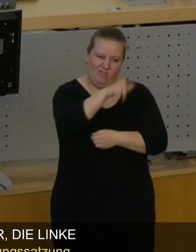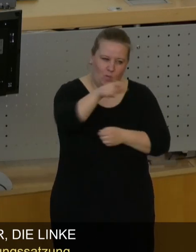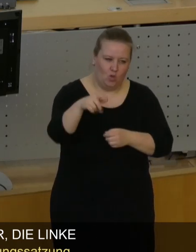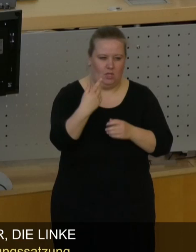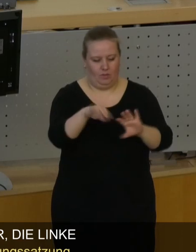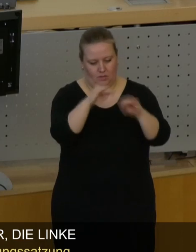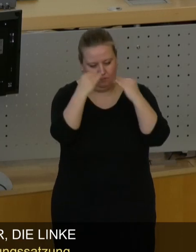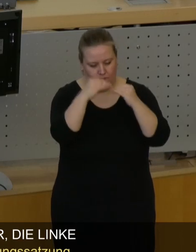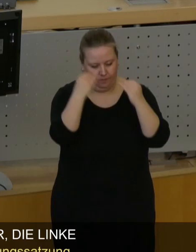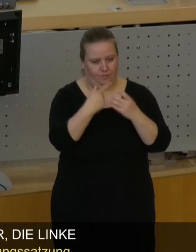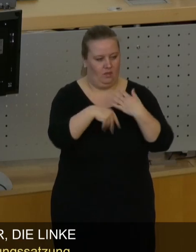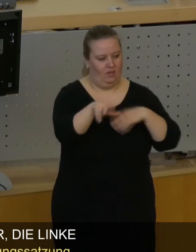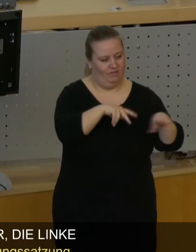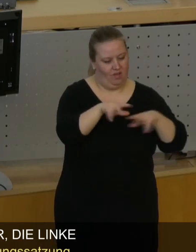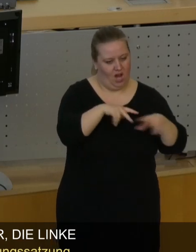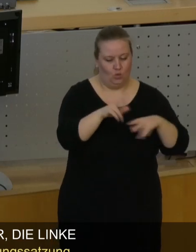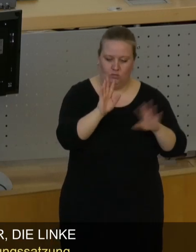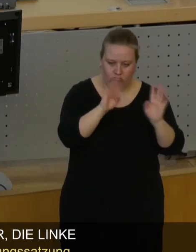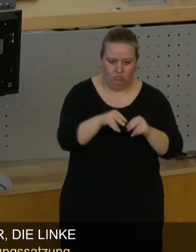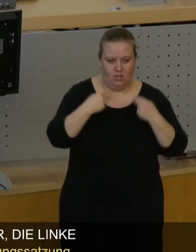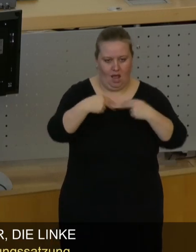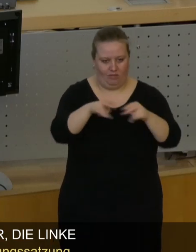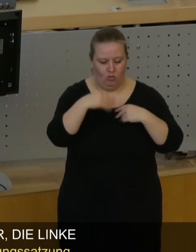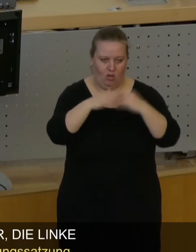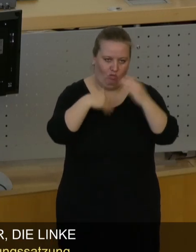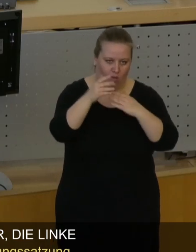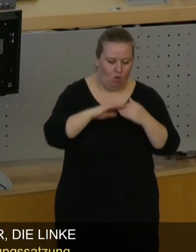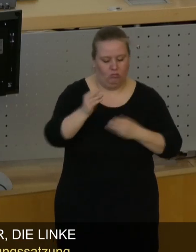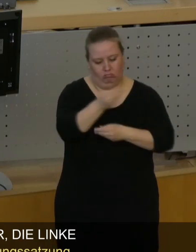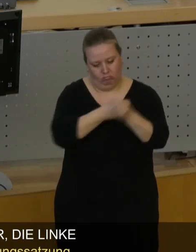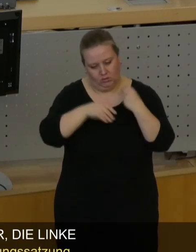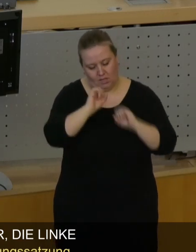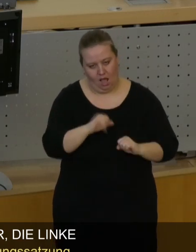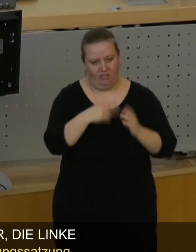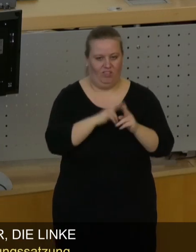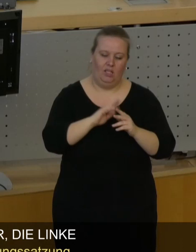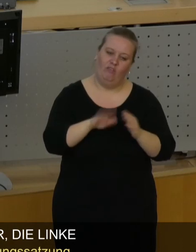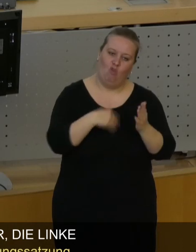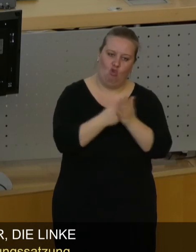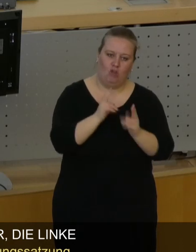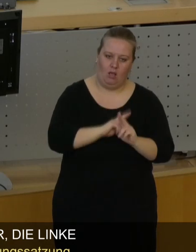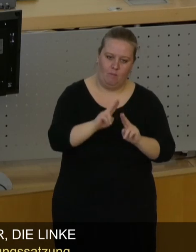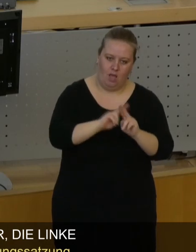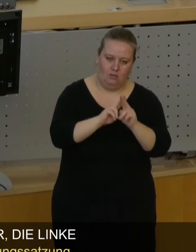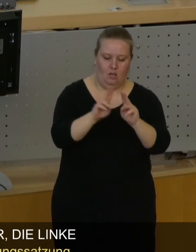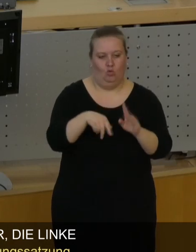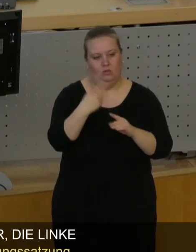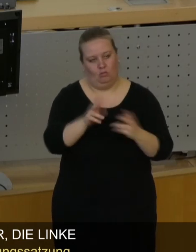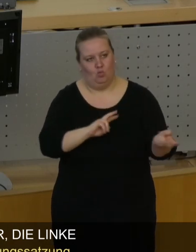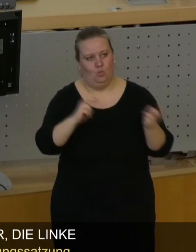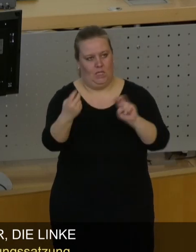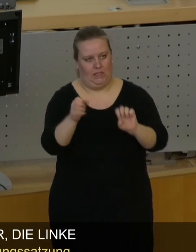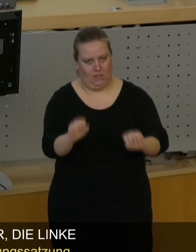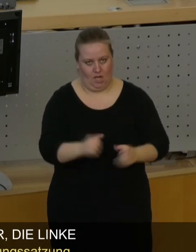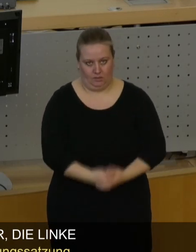Input geben, die Verwaltung vielleicht darauf auch aufbauend bessere Vorschläge macht, die dann am Ende umgesetzt